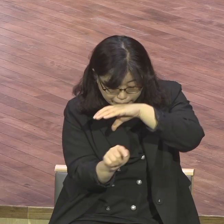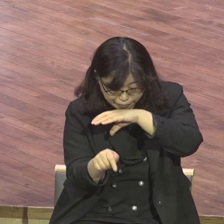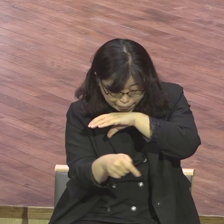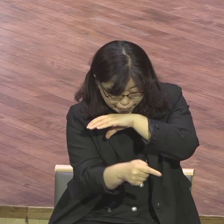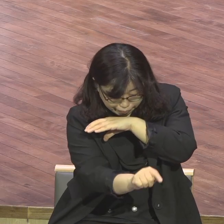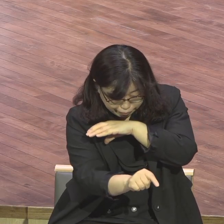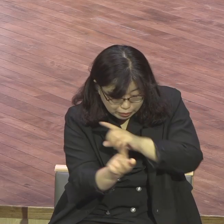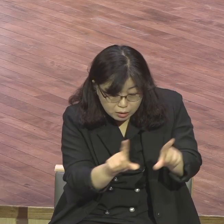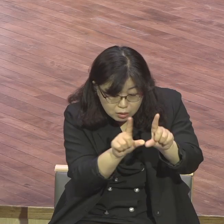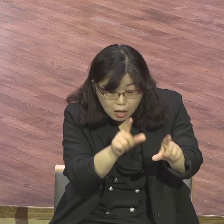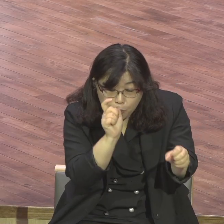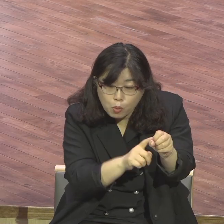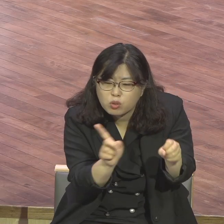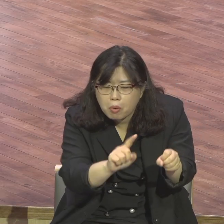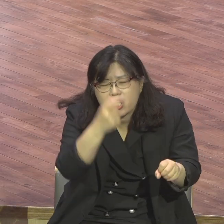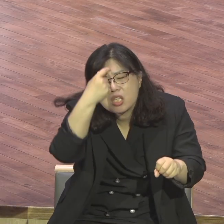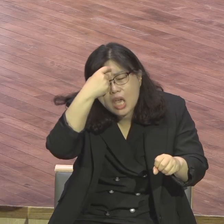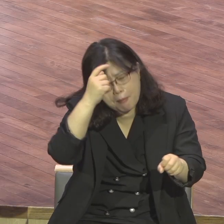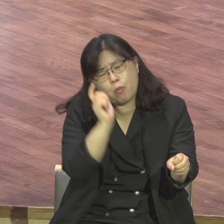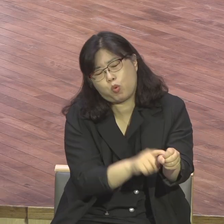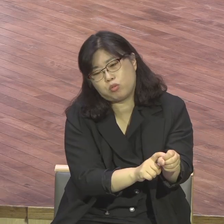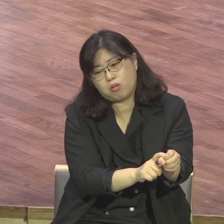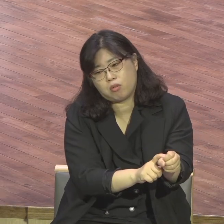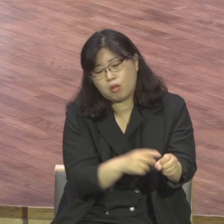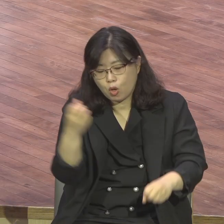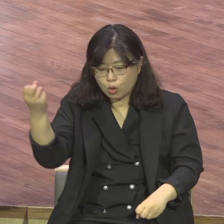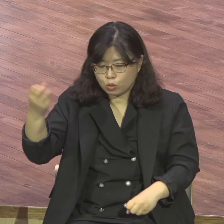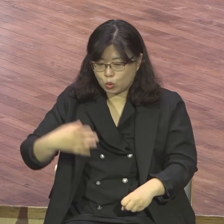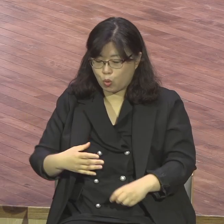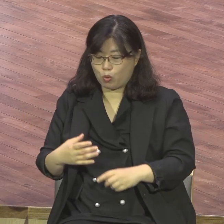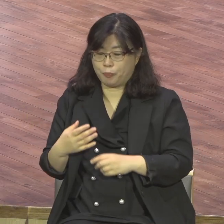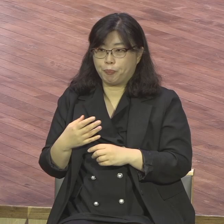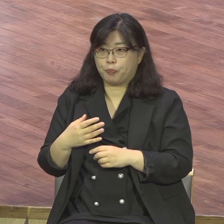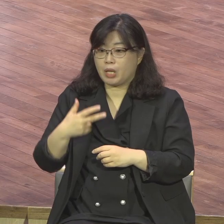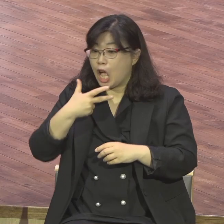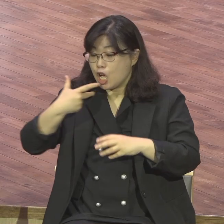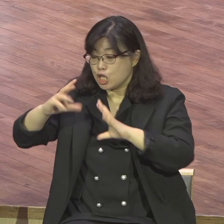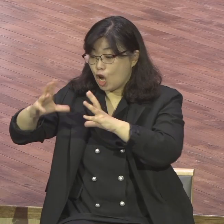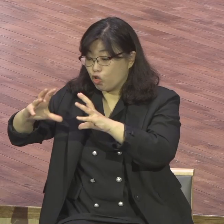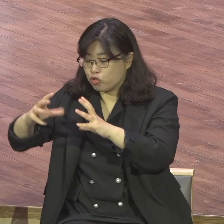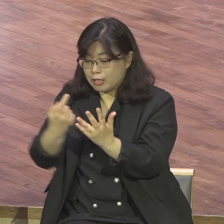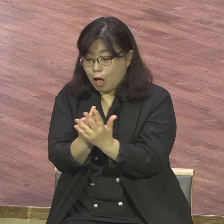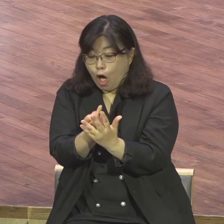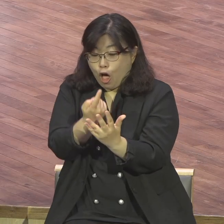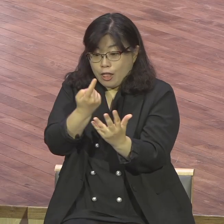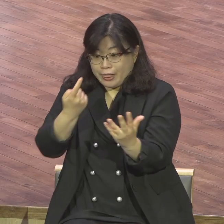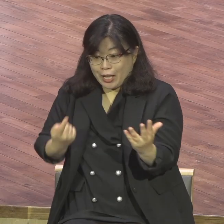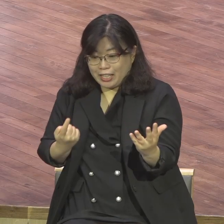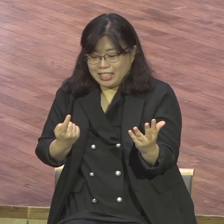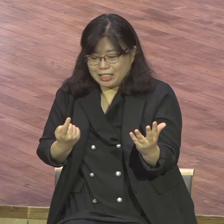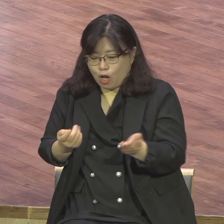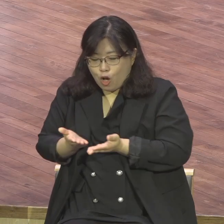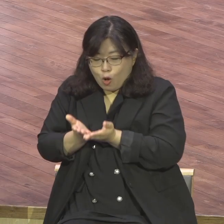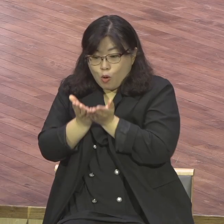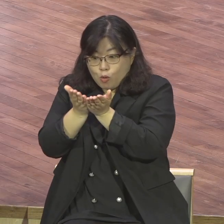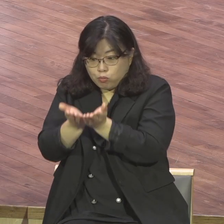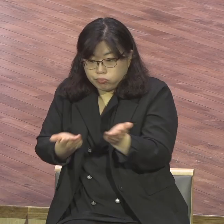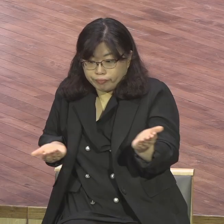좀 자유롭게 드리고 싶다 해서 무작정 떠난 것이 바로 미국 발견이에요 미 대륙 발견이에요 미국